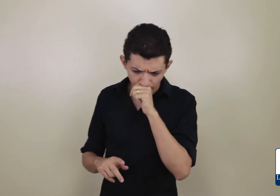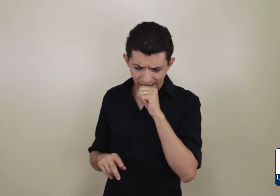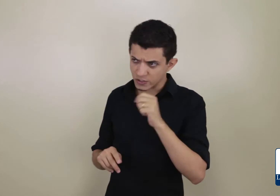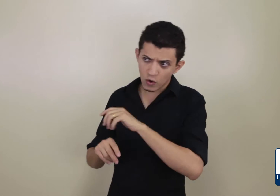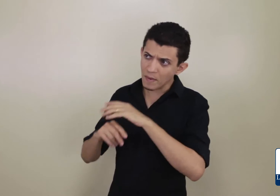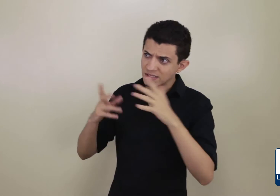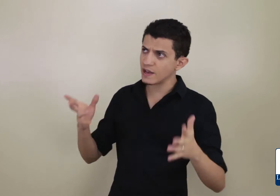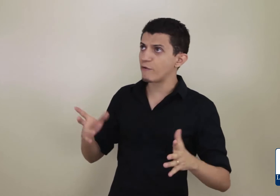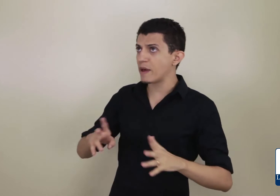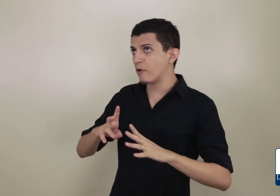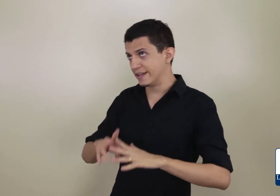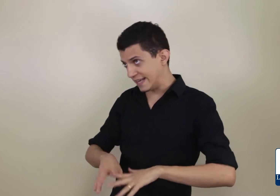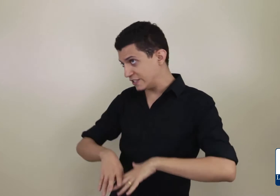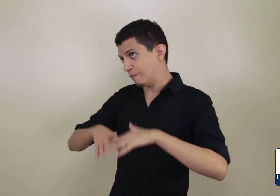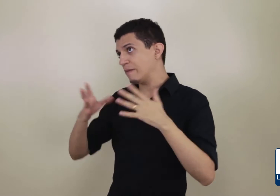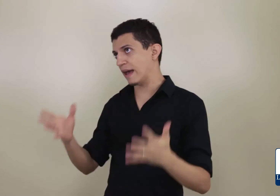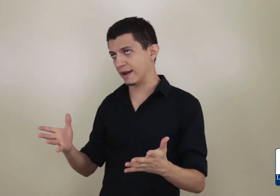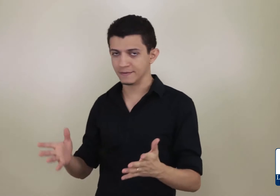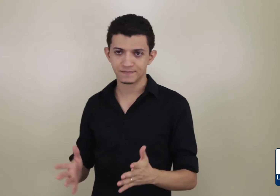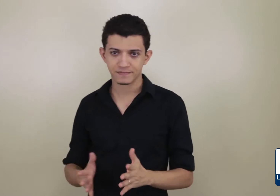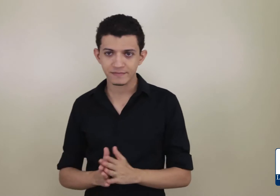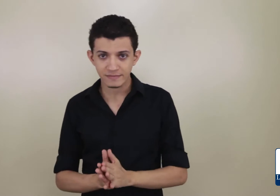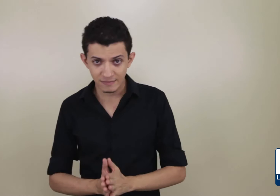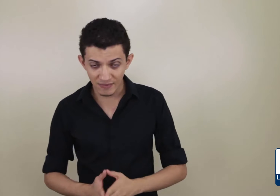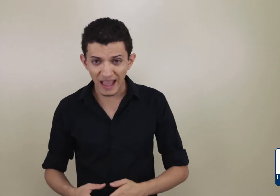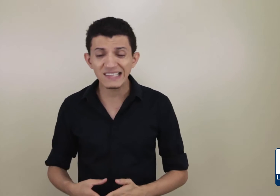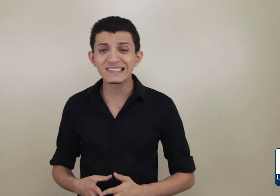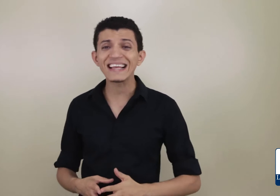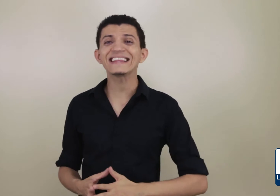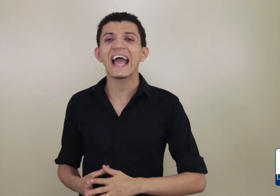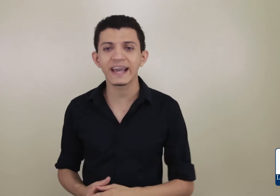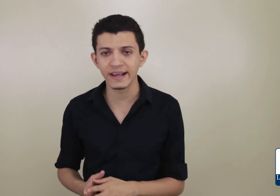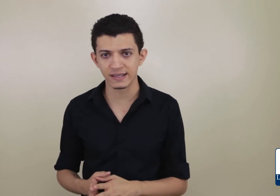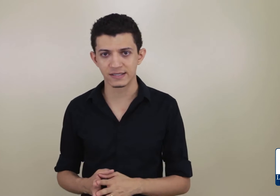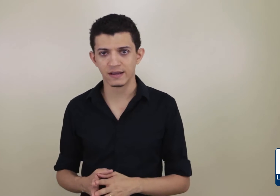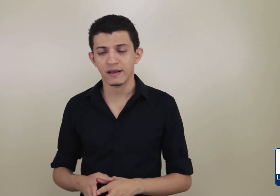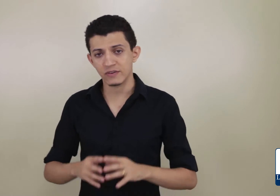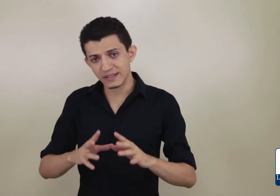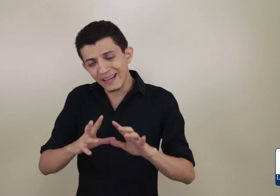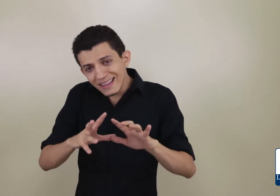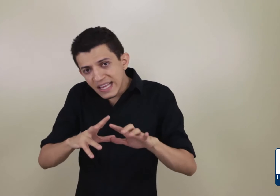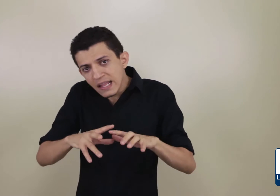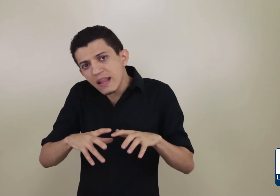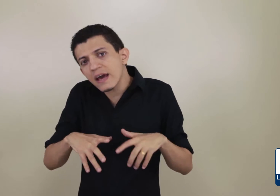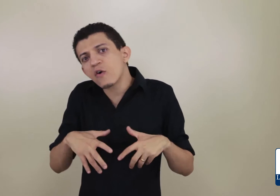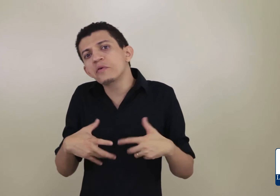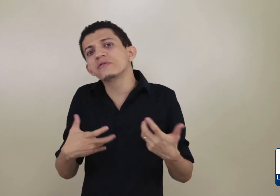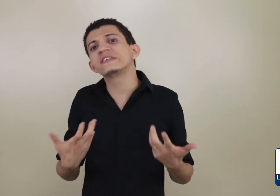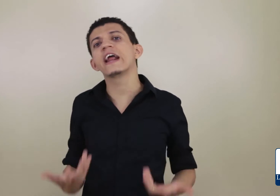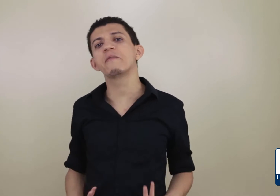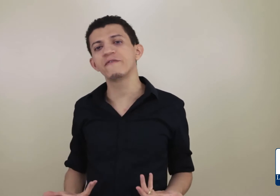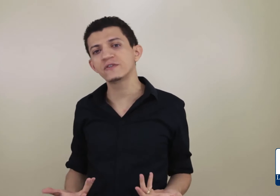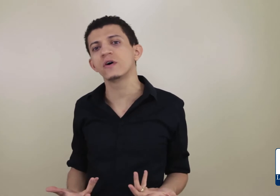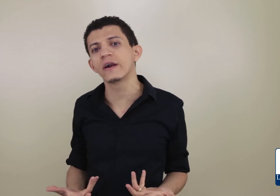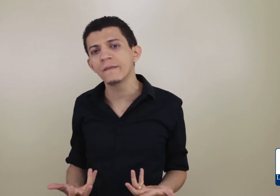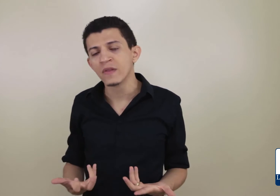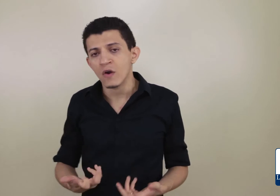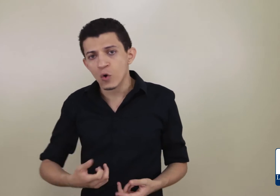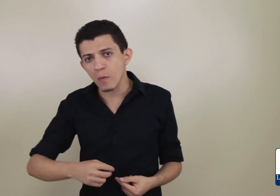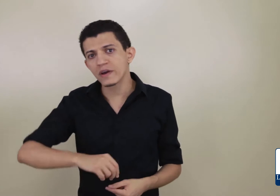Watson, como assim eu vou memorizar de primeiro? Existem técnicas. Você tem que entender como que o cérebro funciona, como que